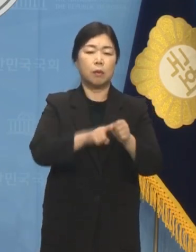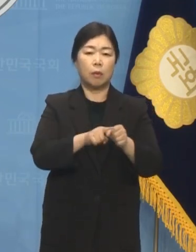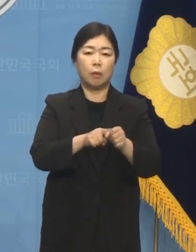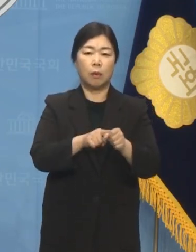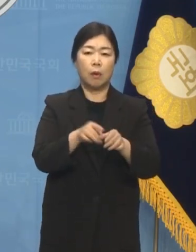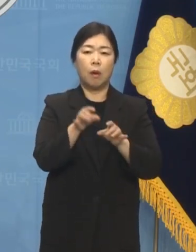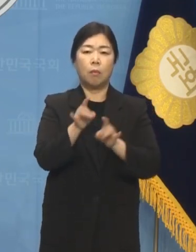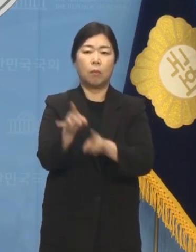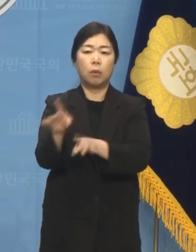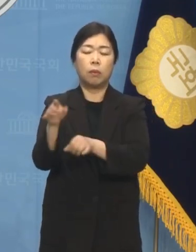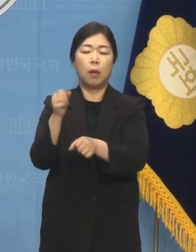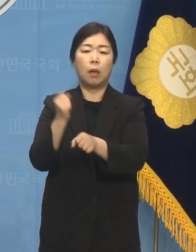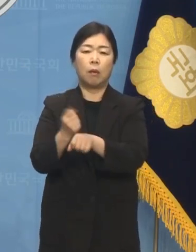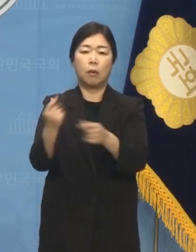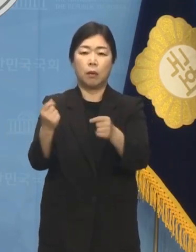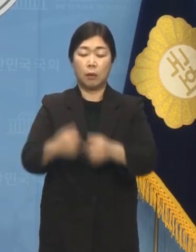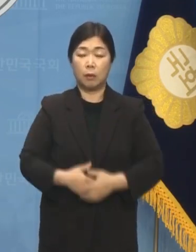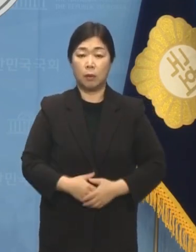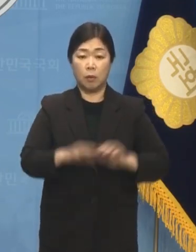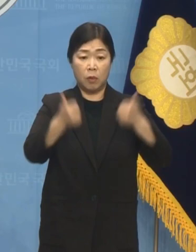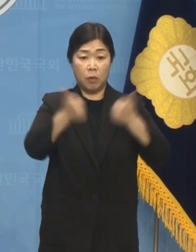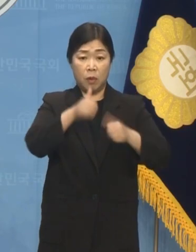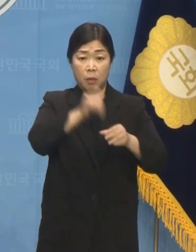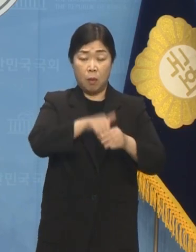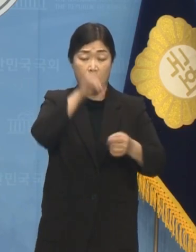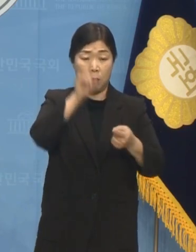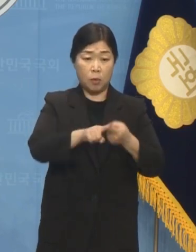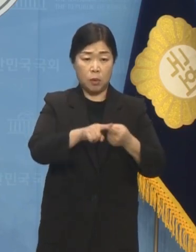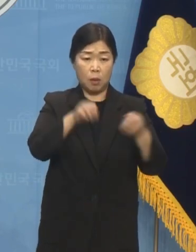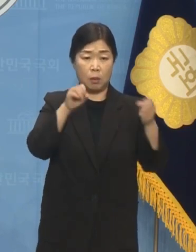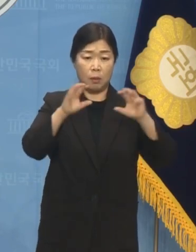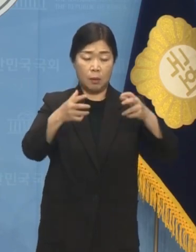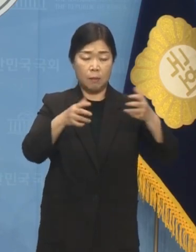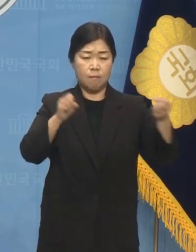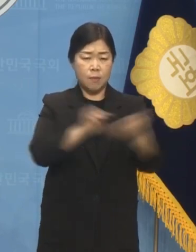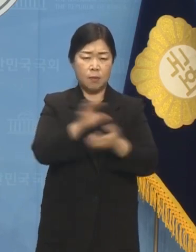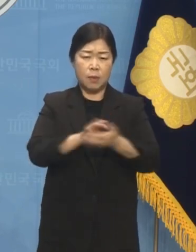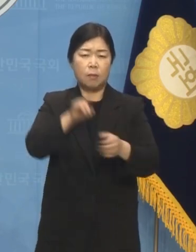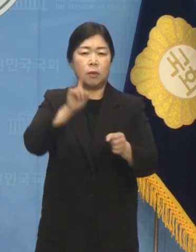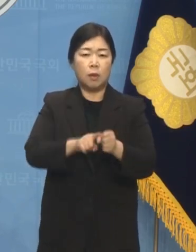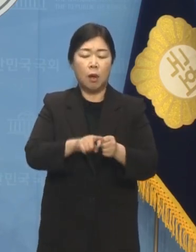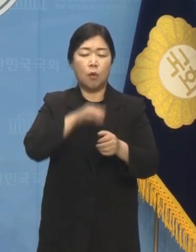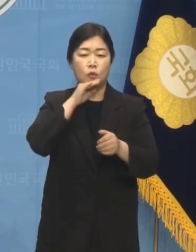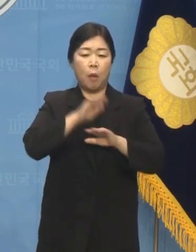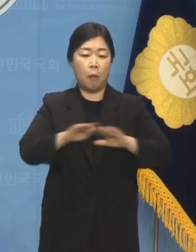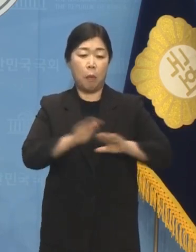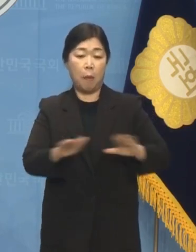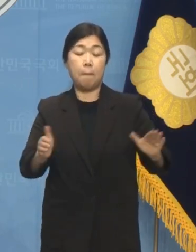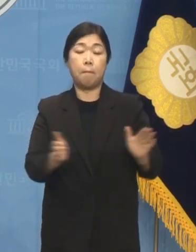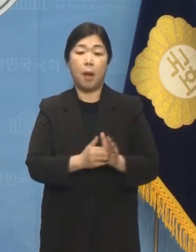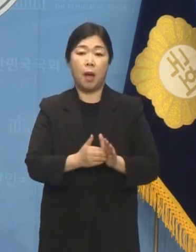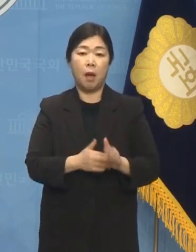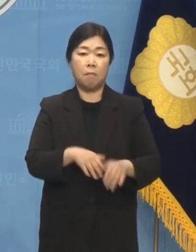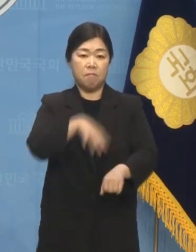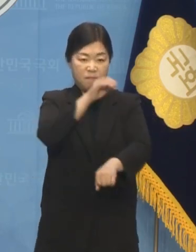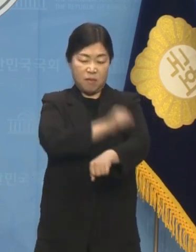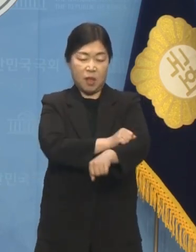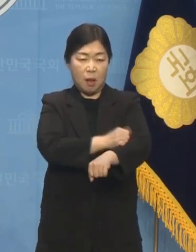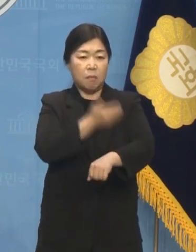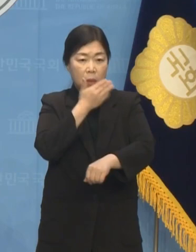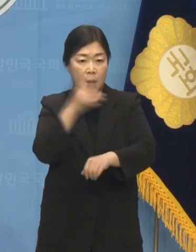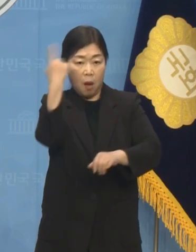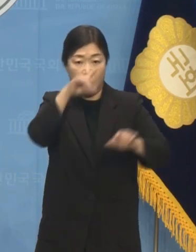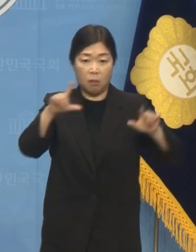총선용 의료대란이라는 괴담이 어제 대통령실과 한동훈 위원장에 의해 현실이 되었습니다.